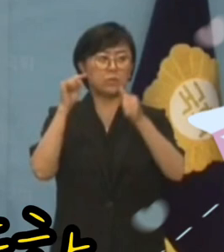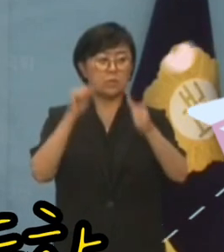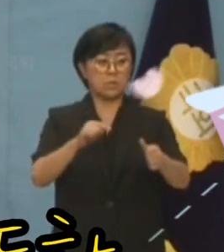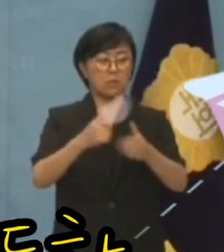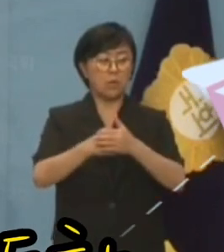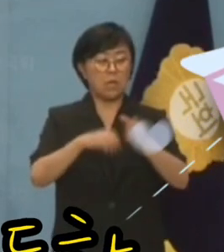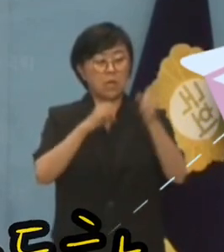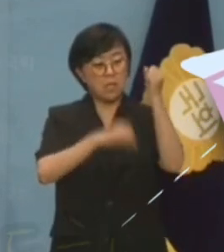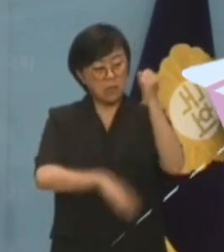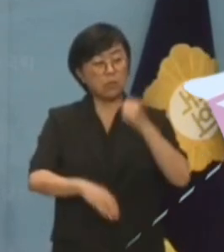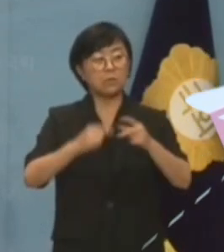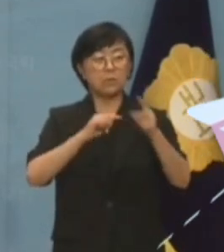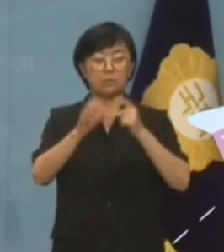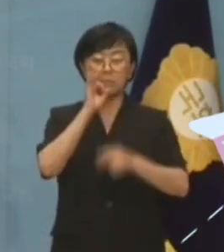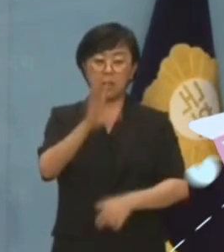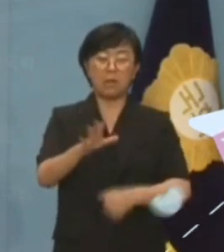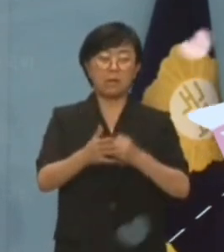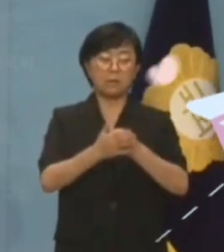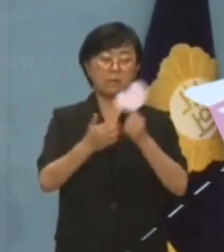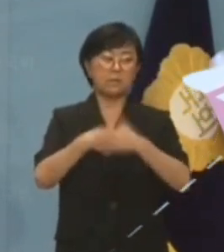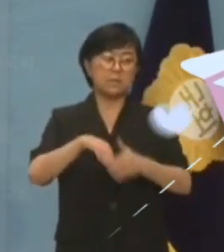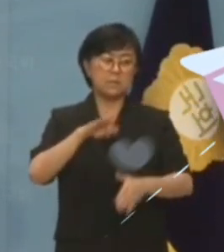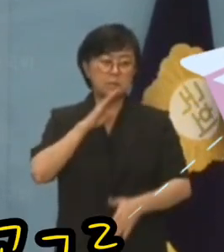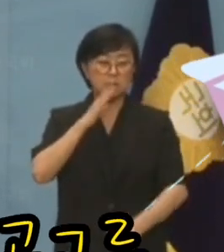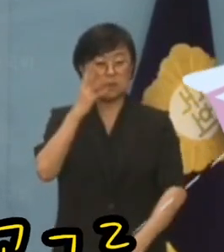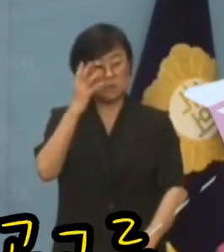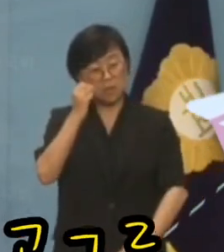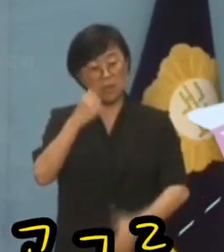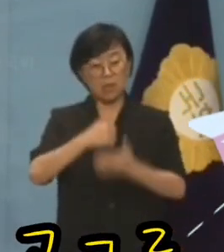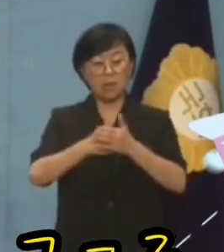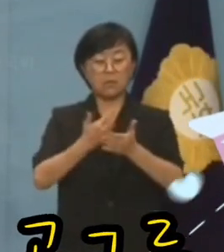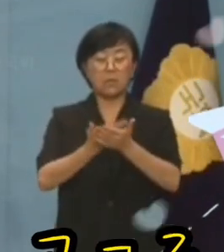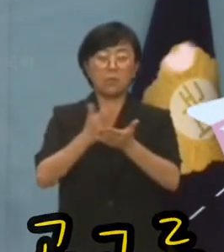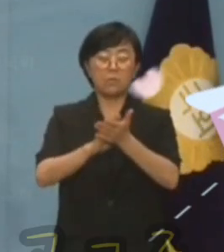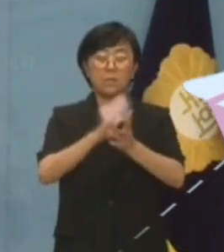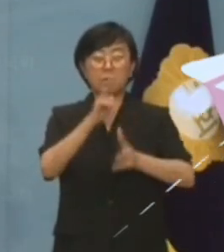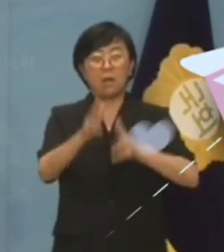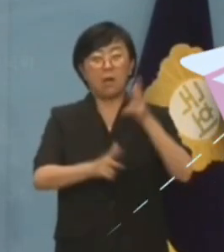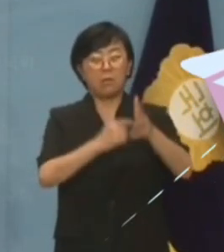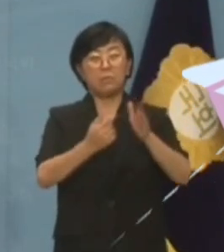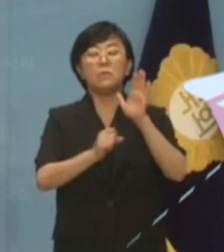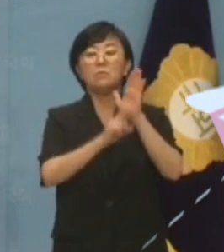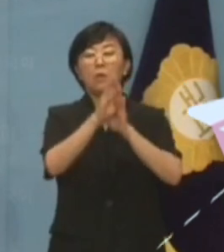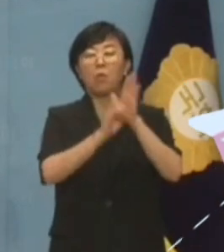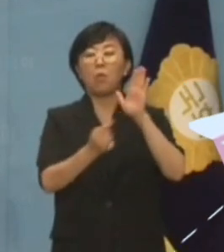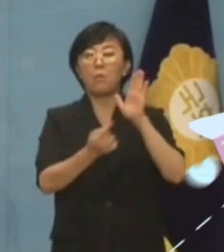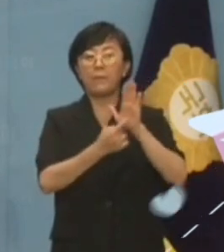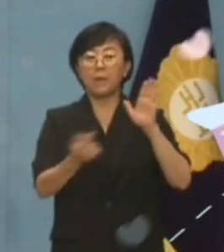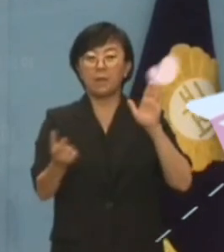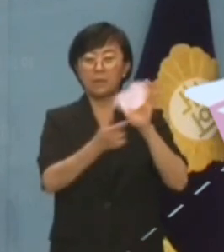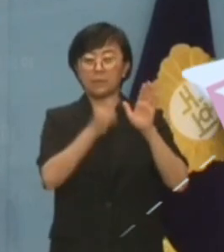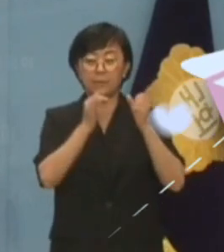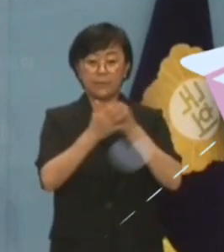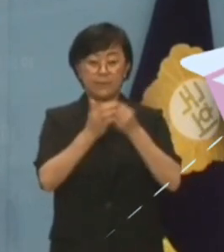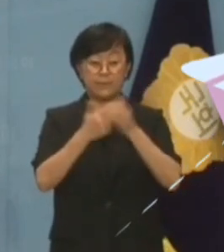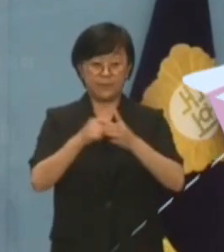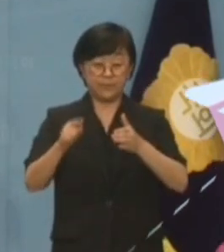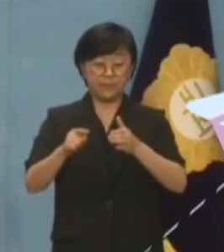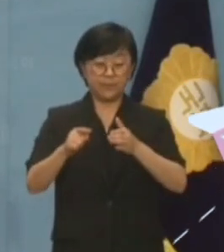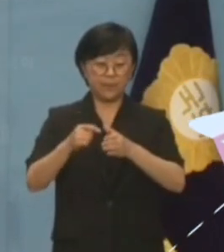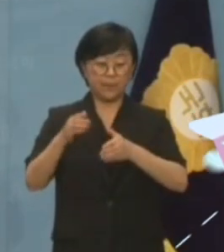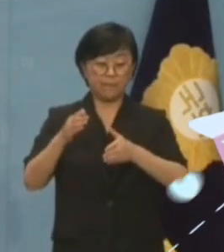상식적으로 납득할 수 없는 전격적인 정비사업 입찰 공고를 냈습니까? 김영환